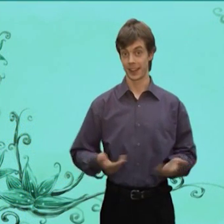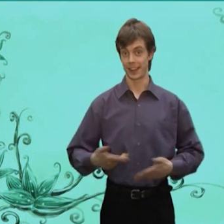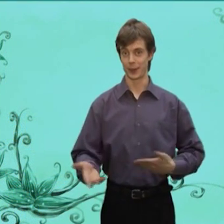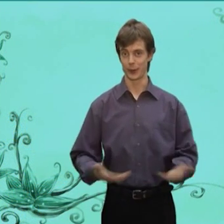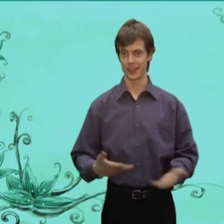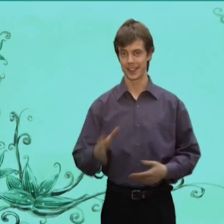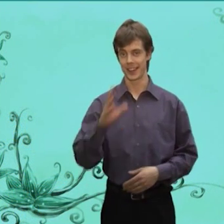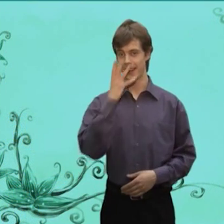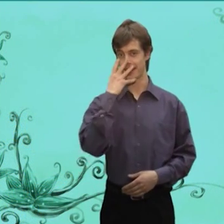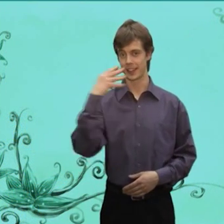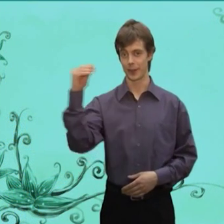Идет Лиса